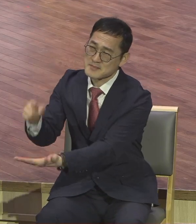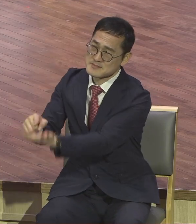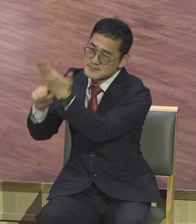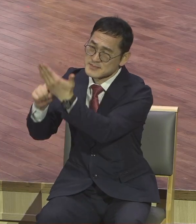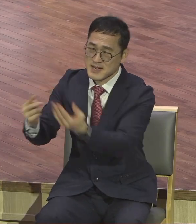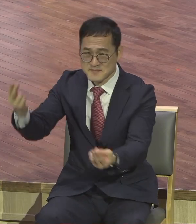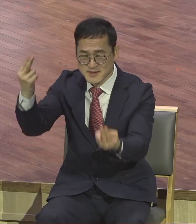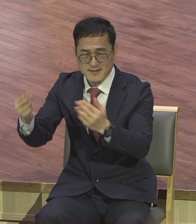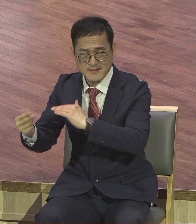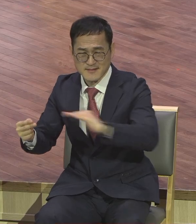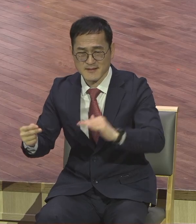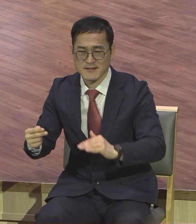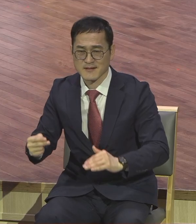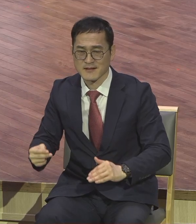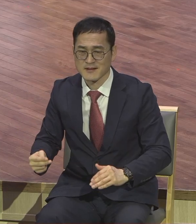결코 비교가 안 돼요.